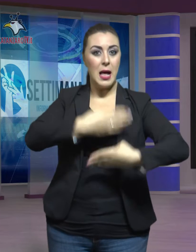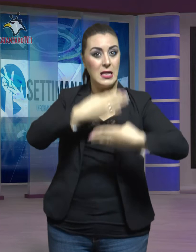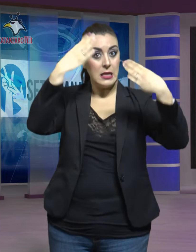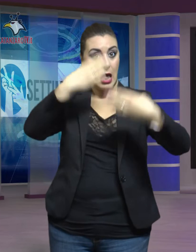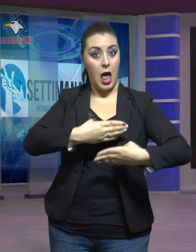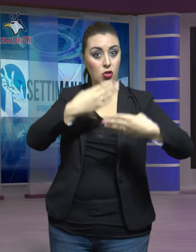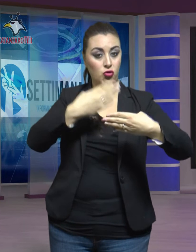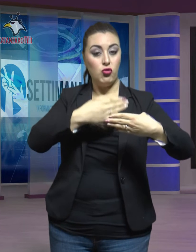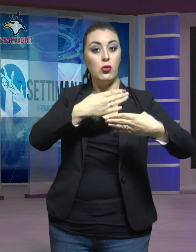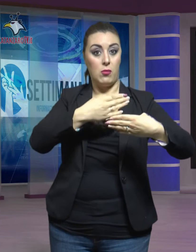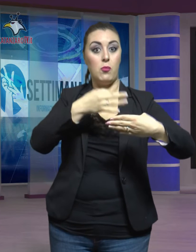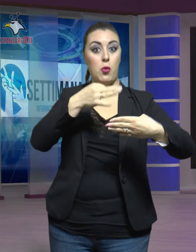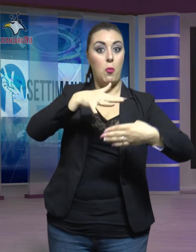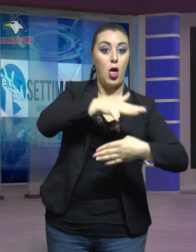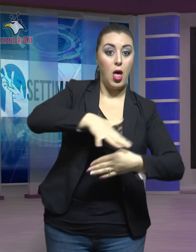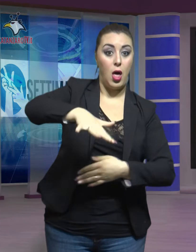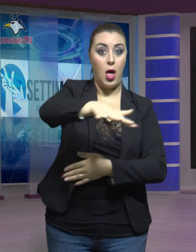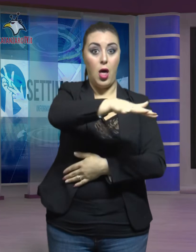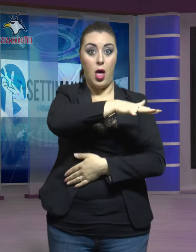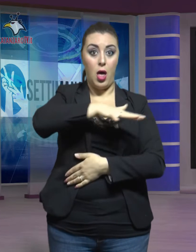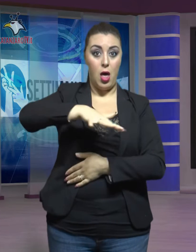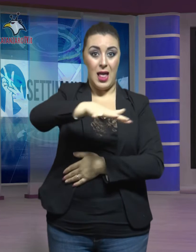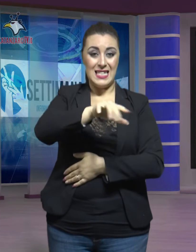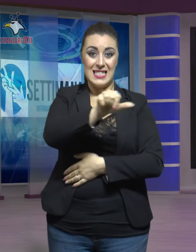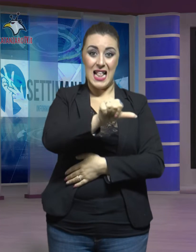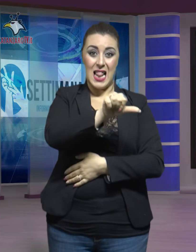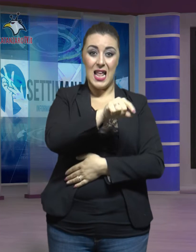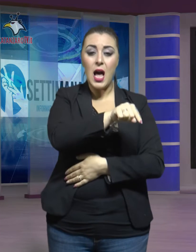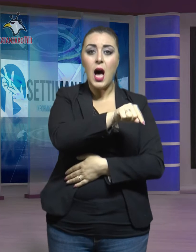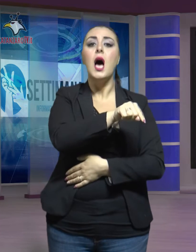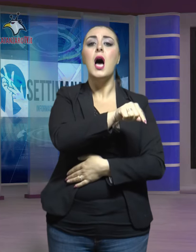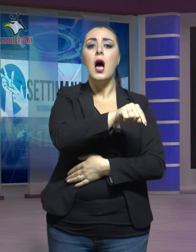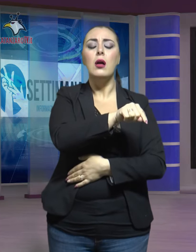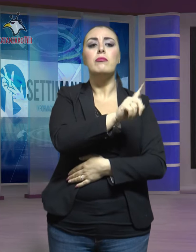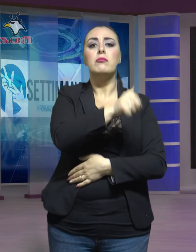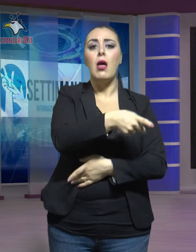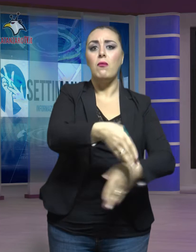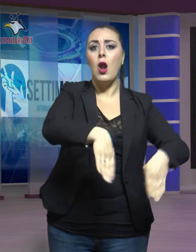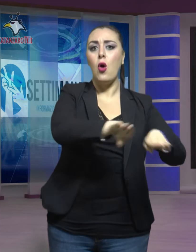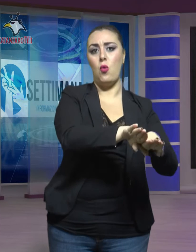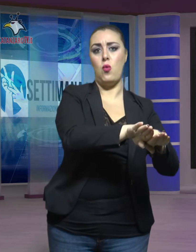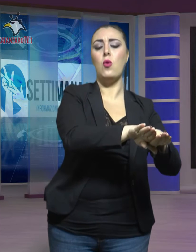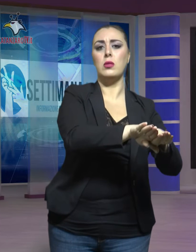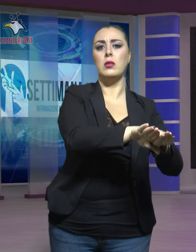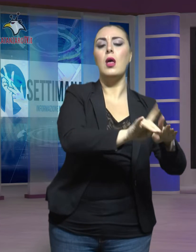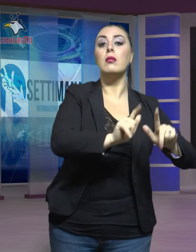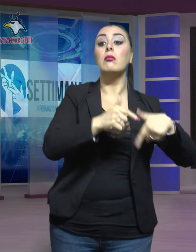ricadenti nel comune catanzarese che ben presto chiuderanno, creando grossi